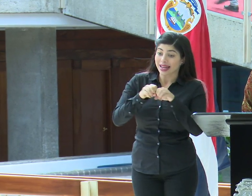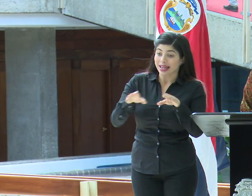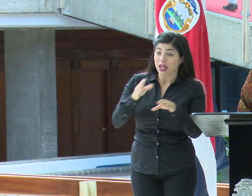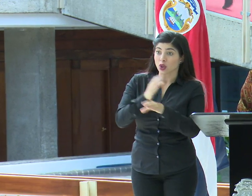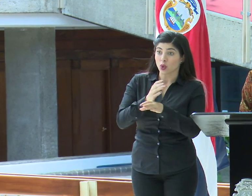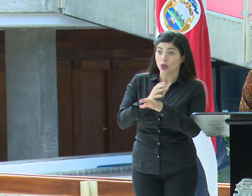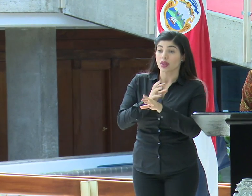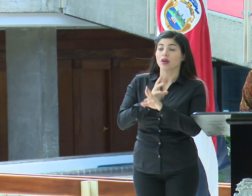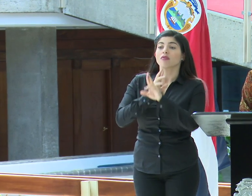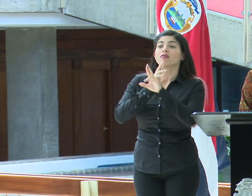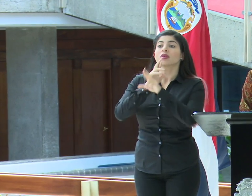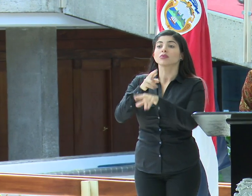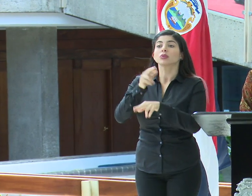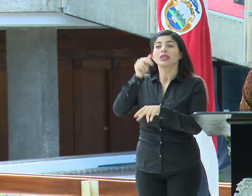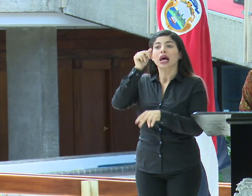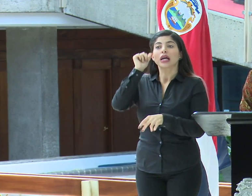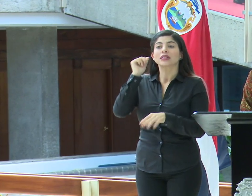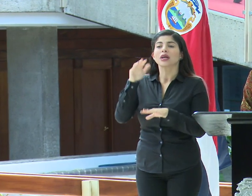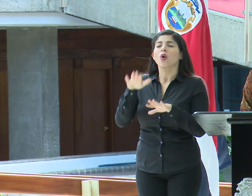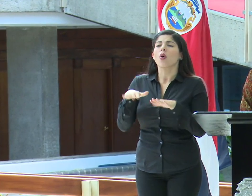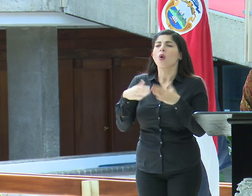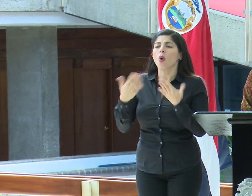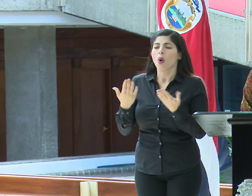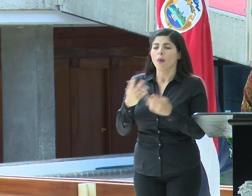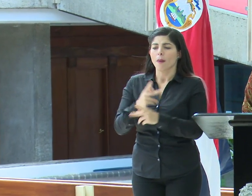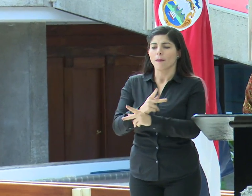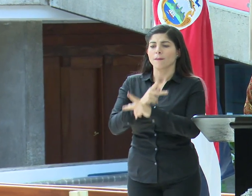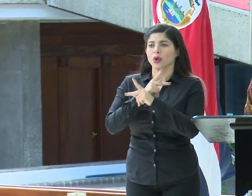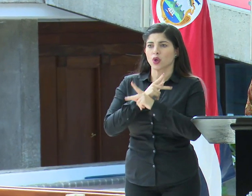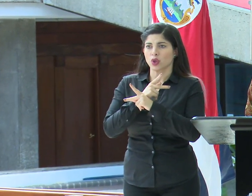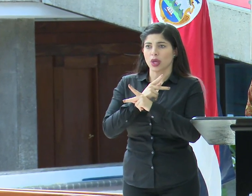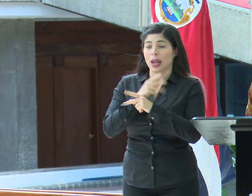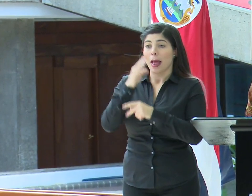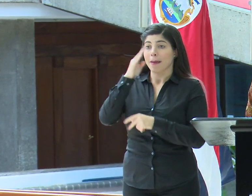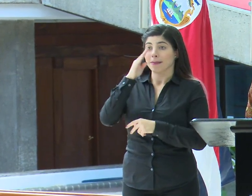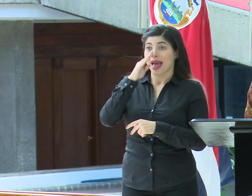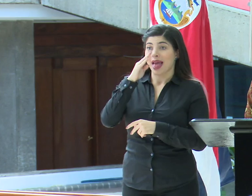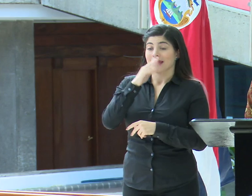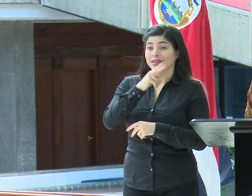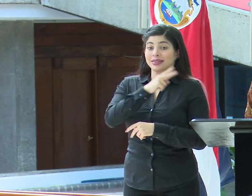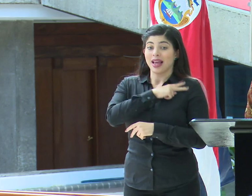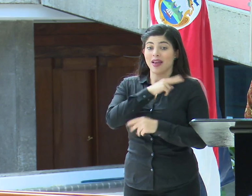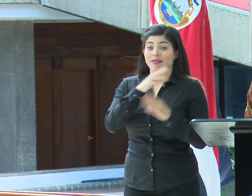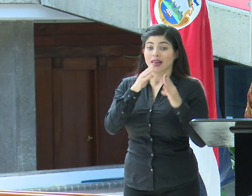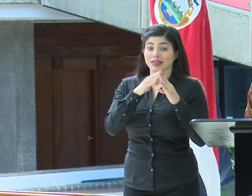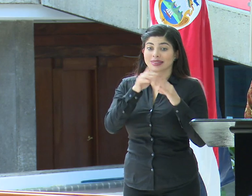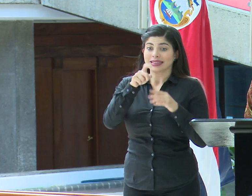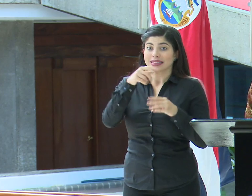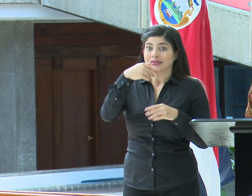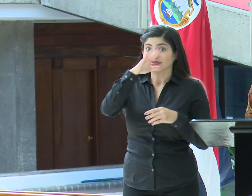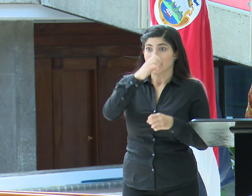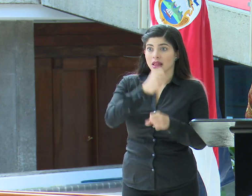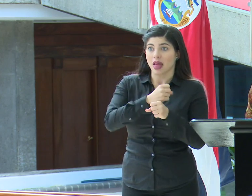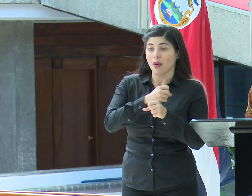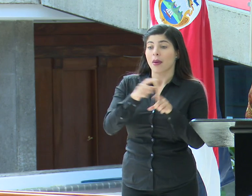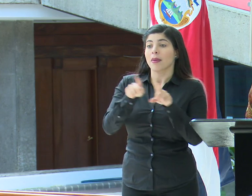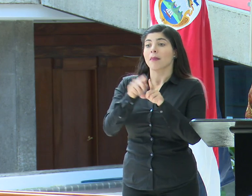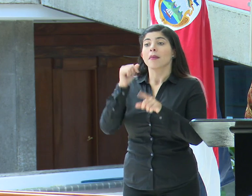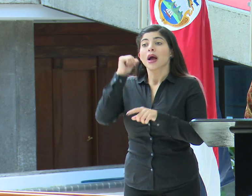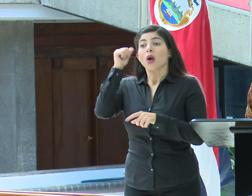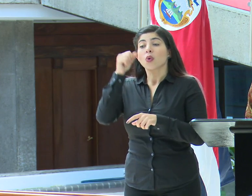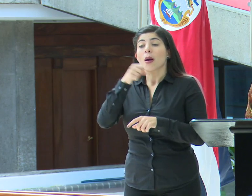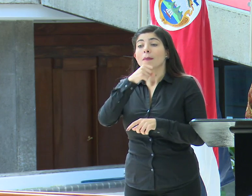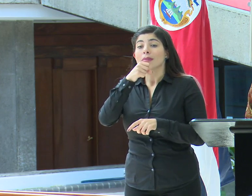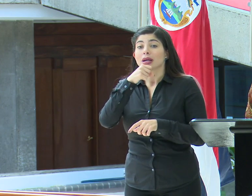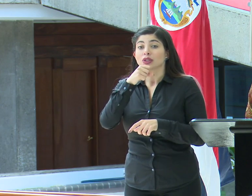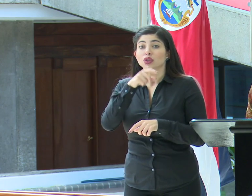la resolución del día de ayer es que para proteger a las madres jefas de hogar que deben salir a trabajar y además a las personas adultas mayores